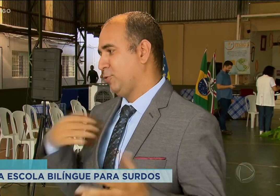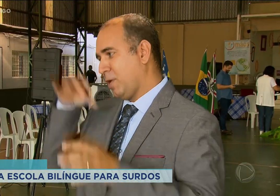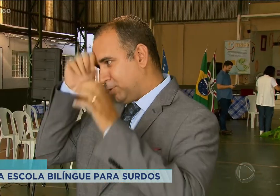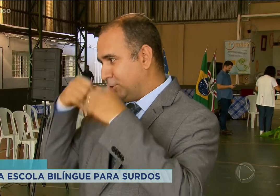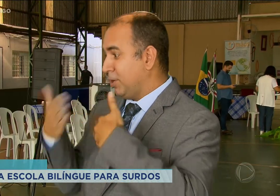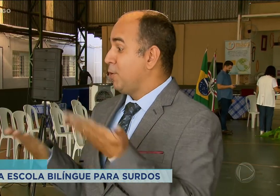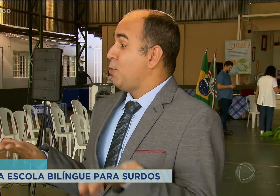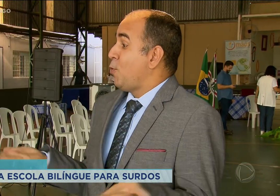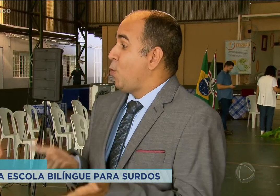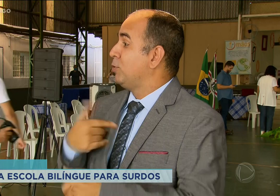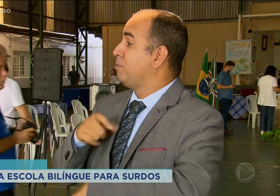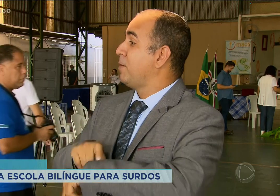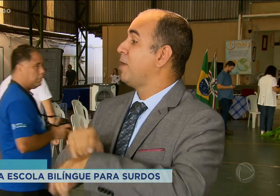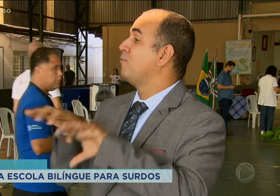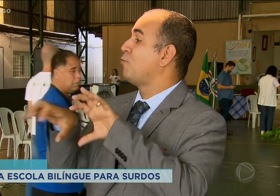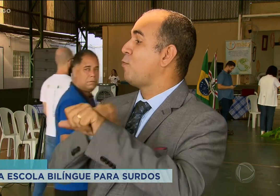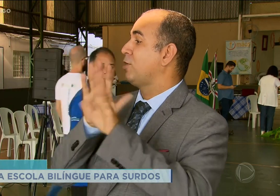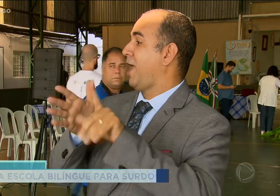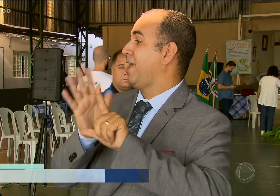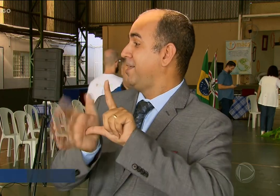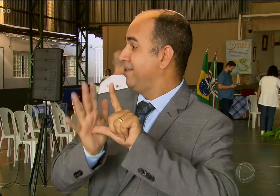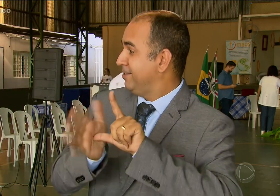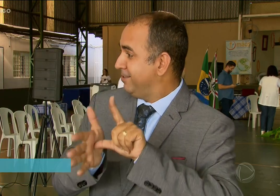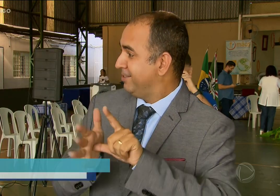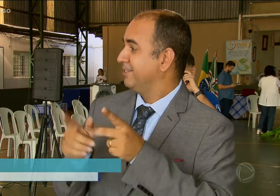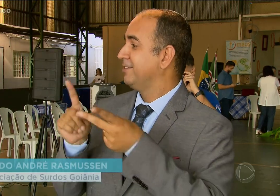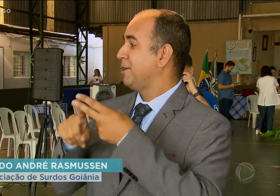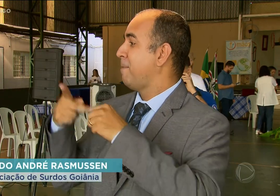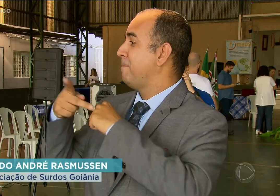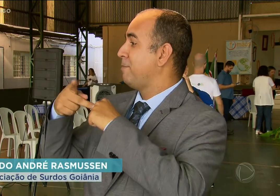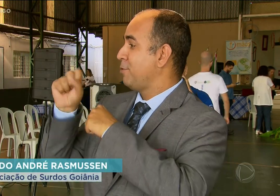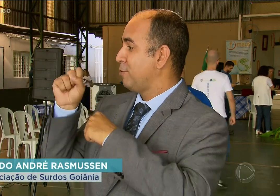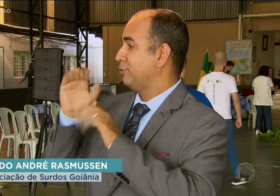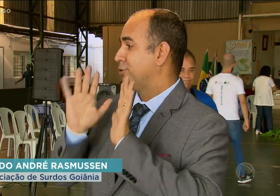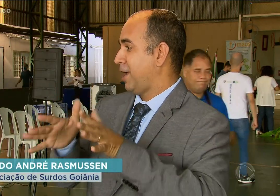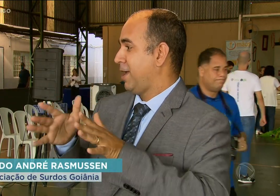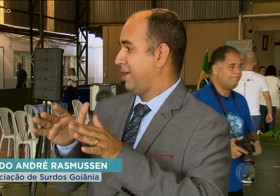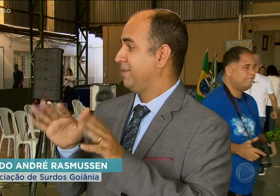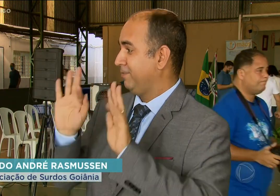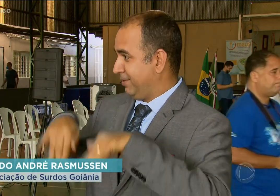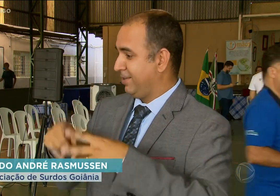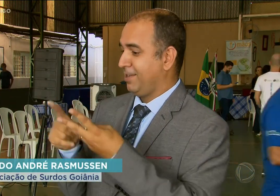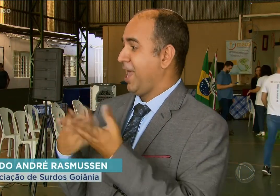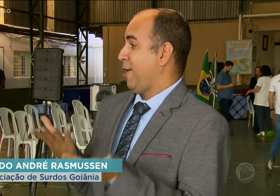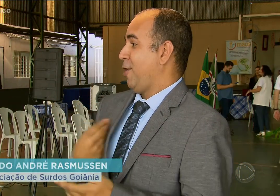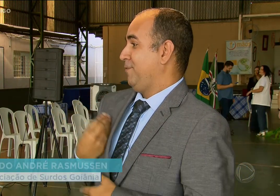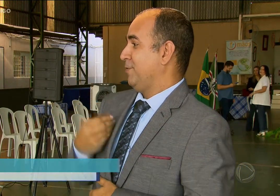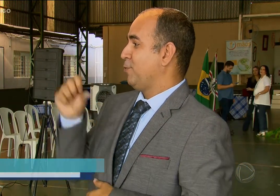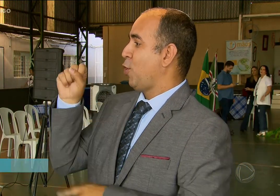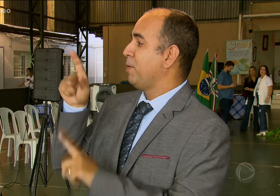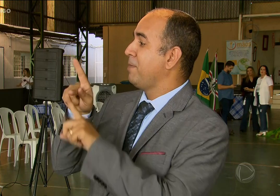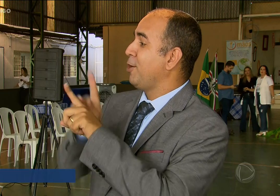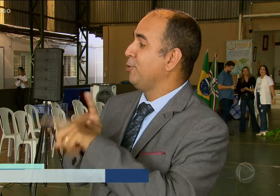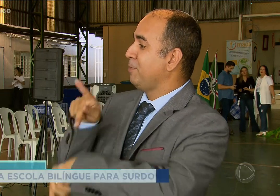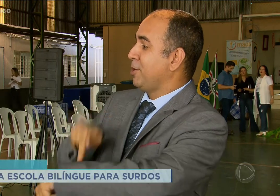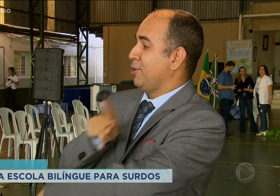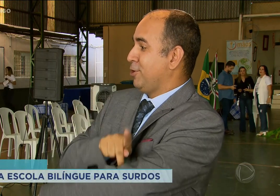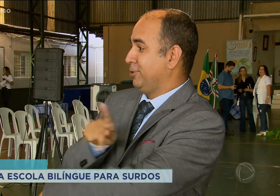uma barreira. Trabalho como coordenador aqui no SEBS Goiânia, tenho formação, sou formado e licenciado